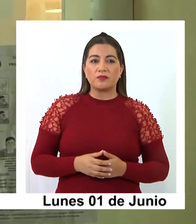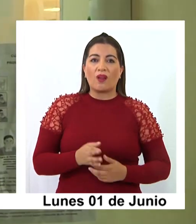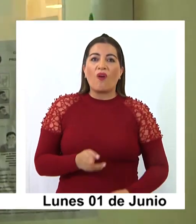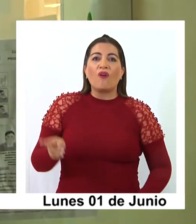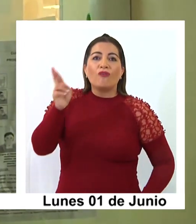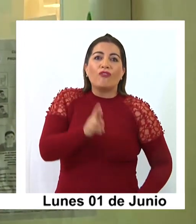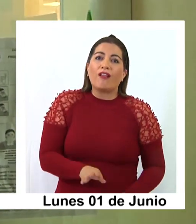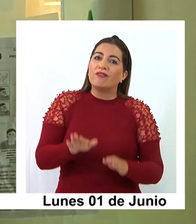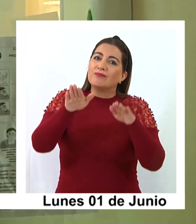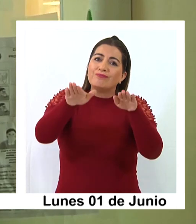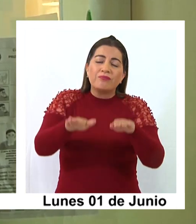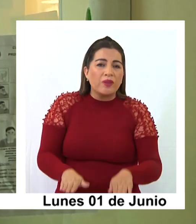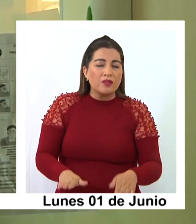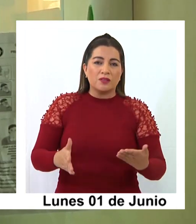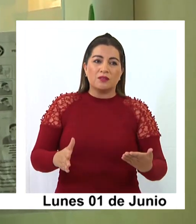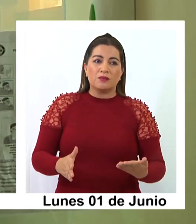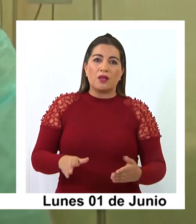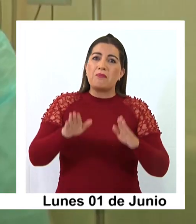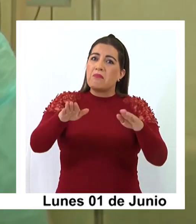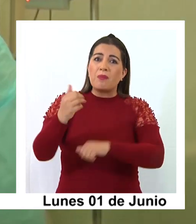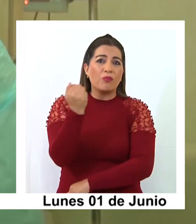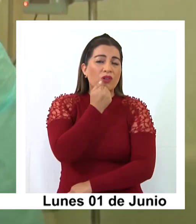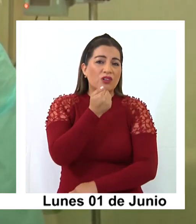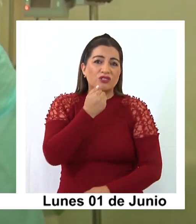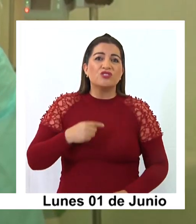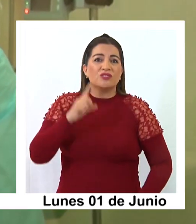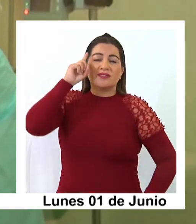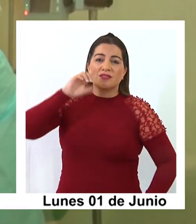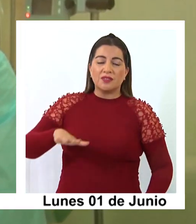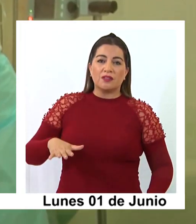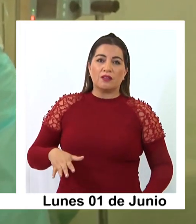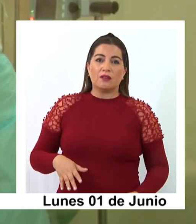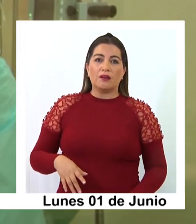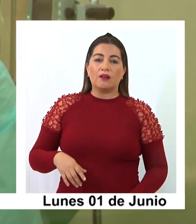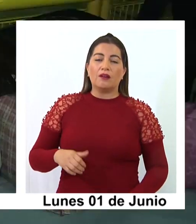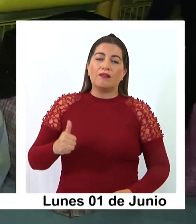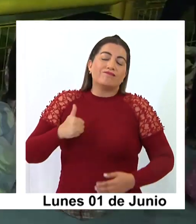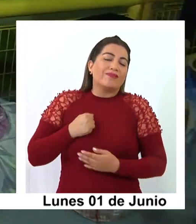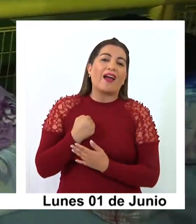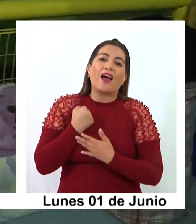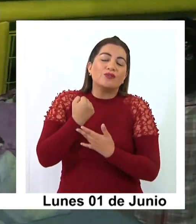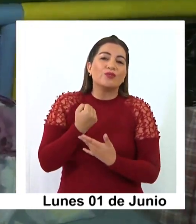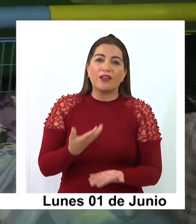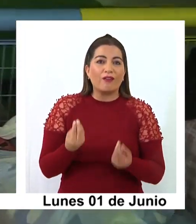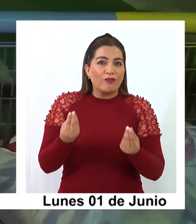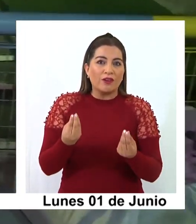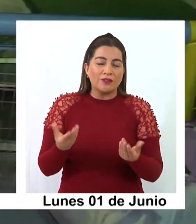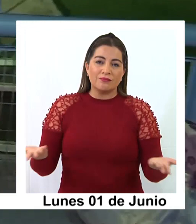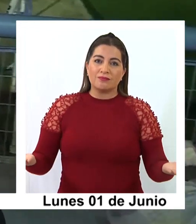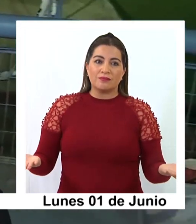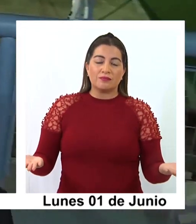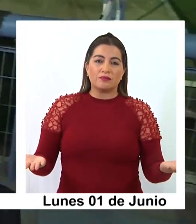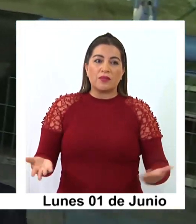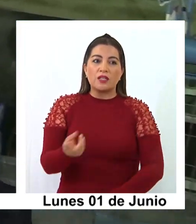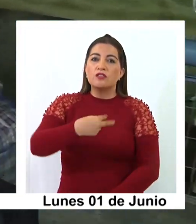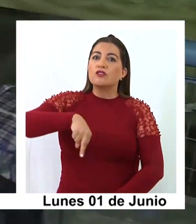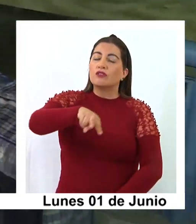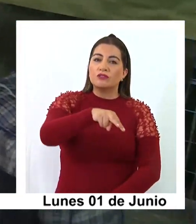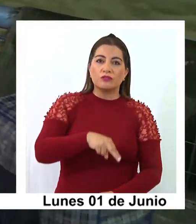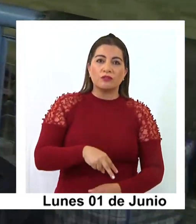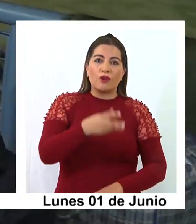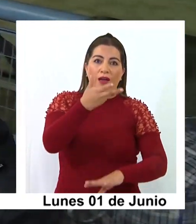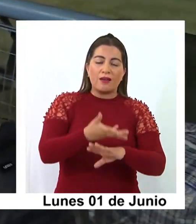volver a repetir y volver a no cometer un error, yo entiendo que es buena la intención, pero si nosotros